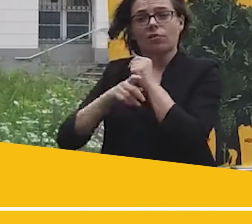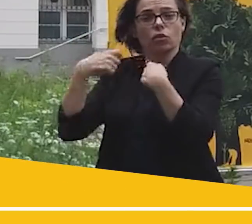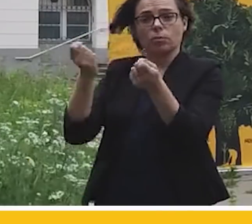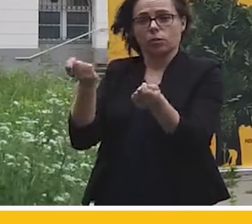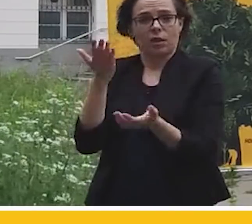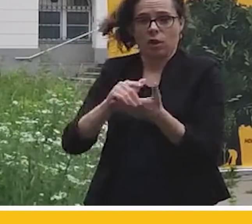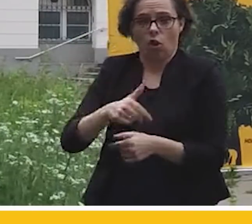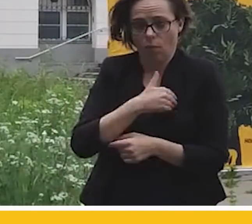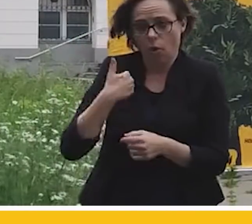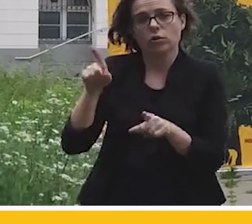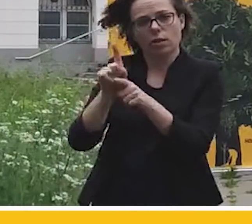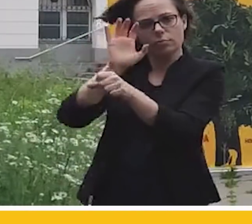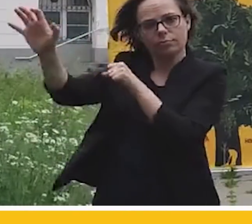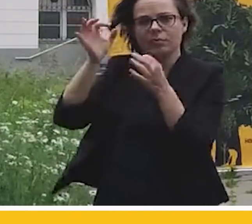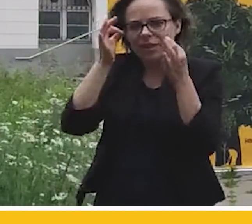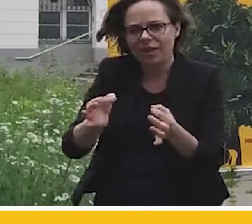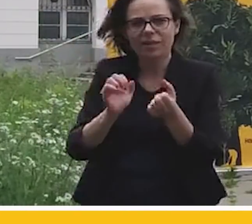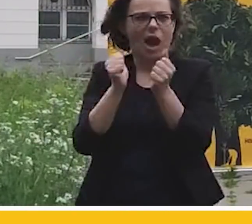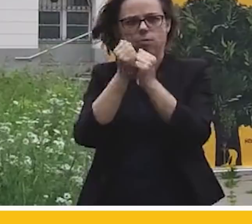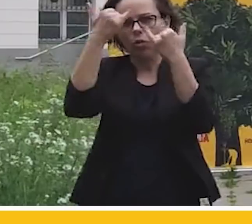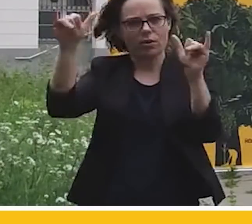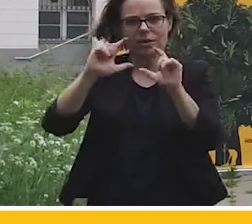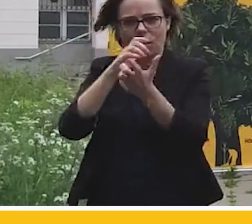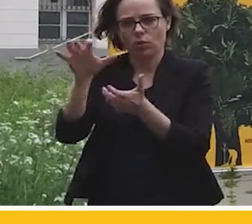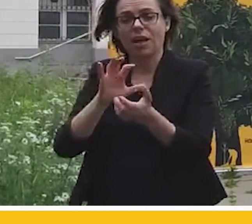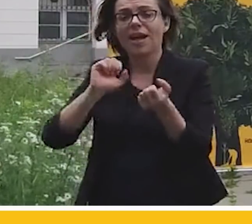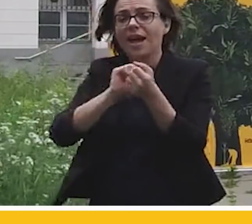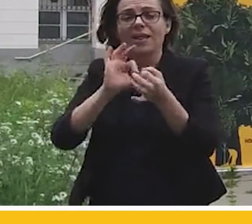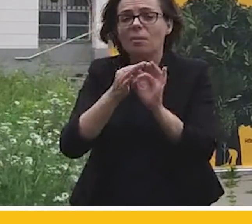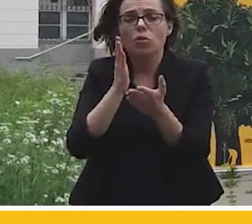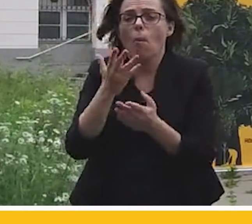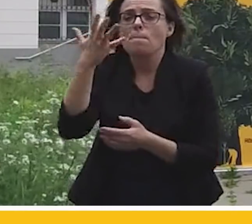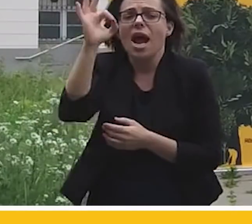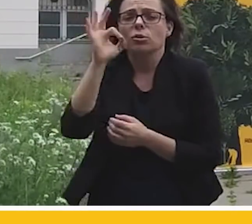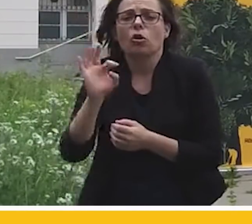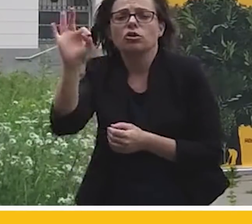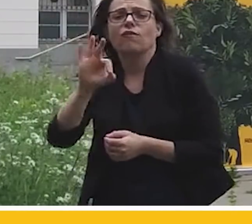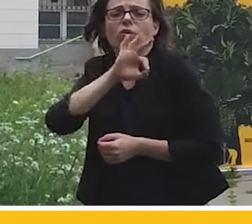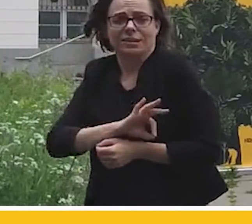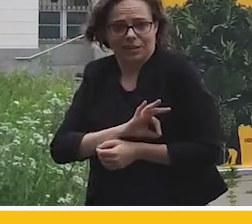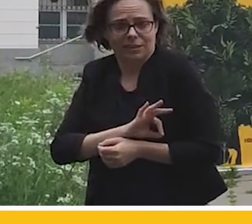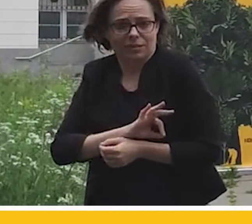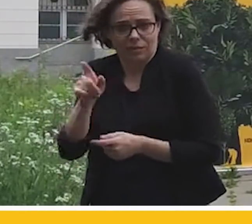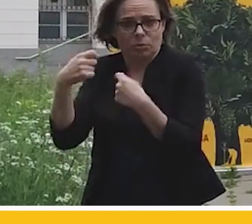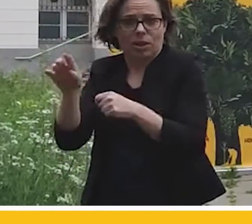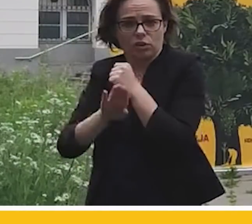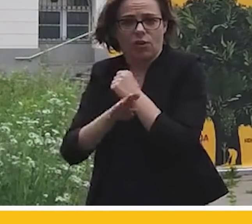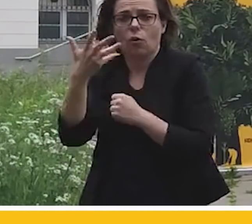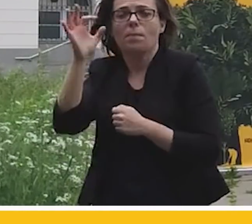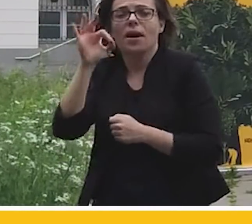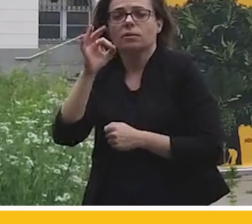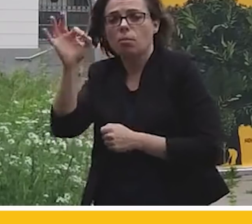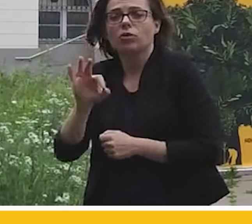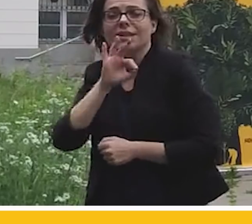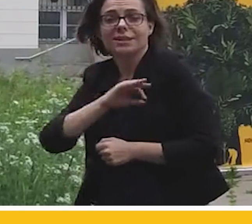ale bywa i wysyłane kontenerami do Chin i w inne miejsca świata. Gdyby 5% zysków ze sprzedaży tego drewna trafiło do parków